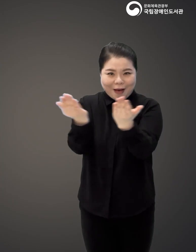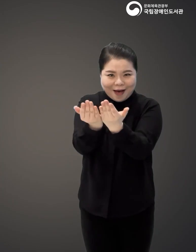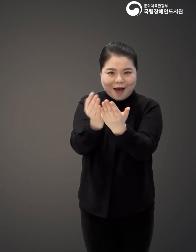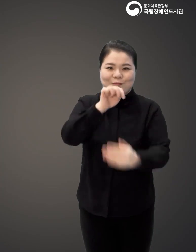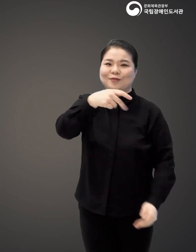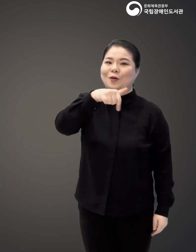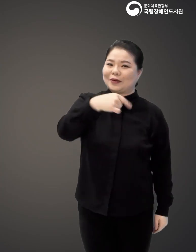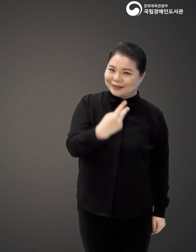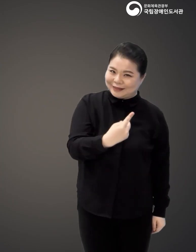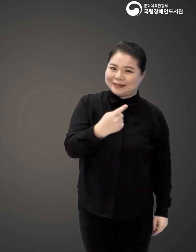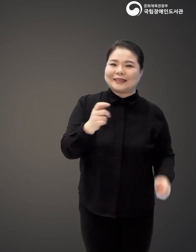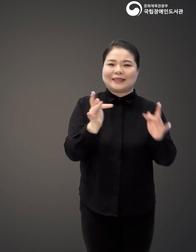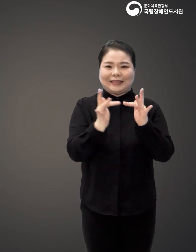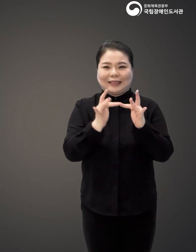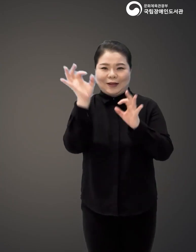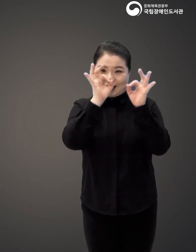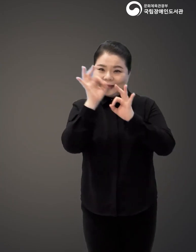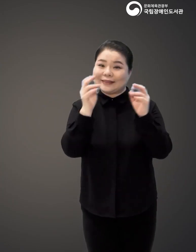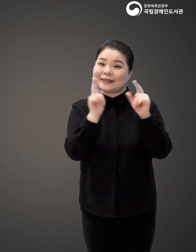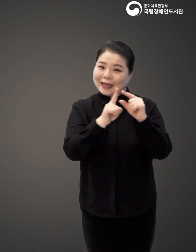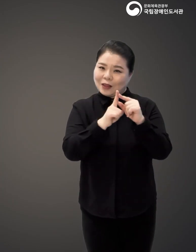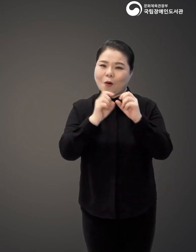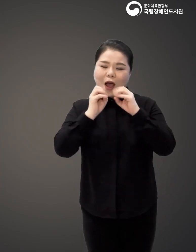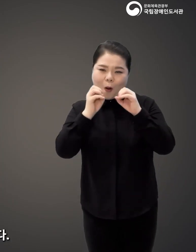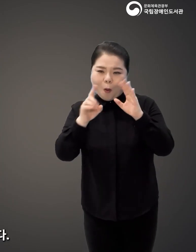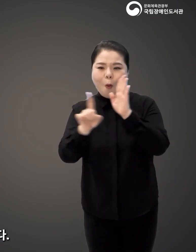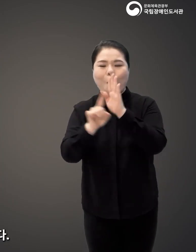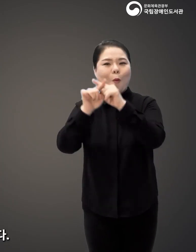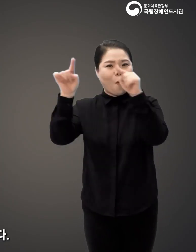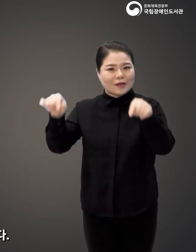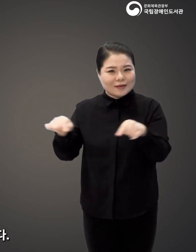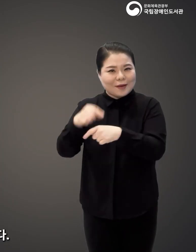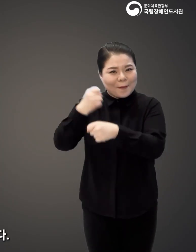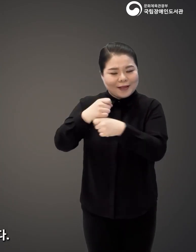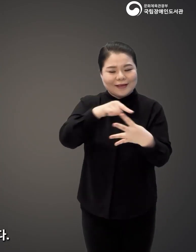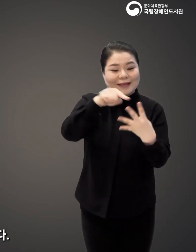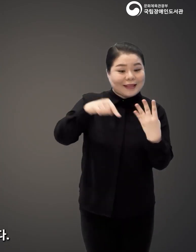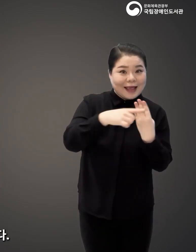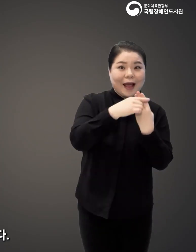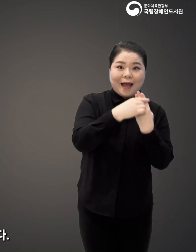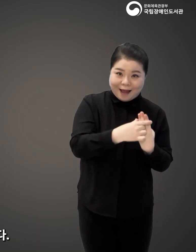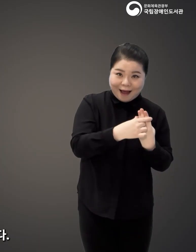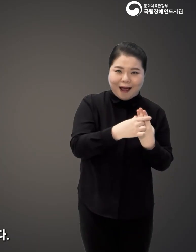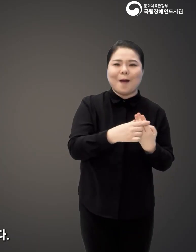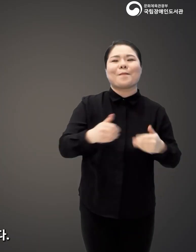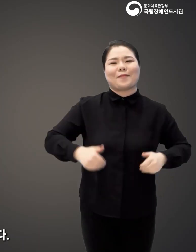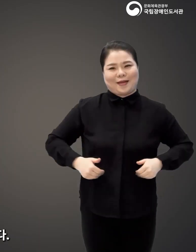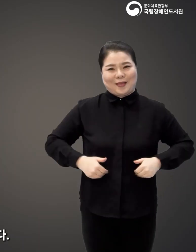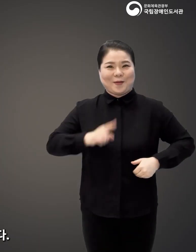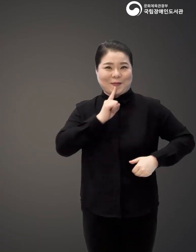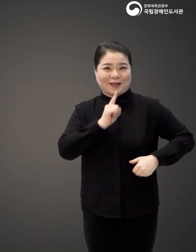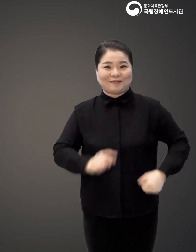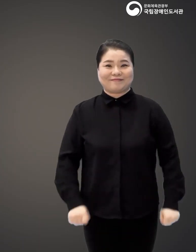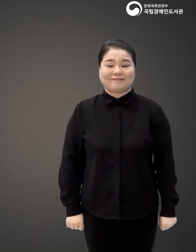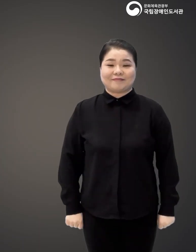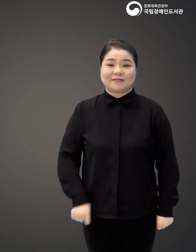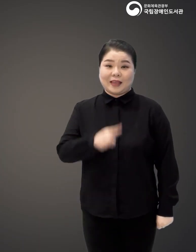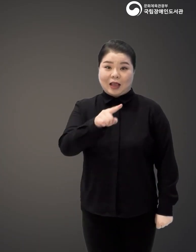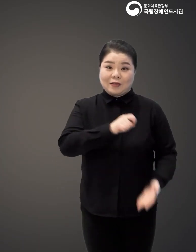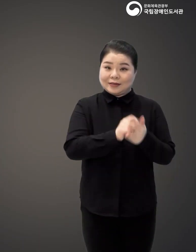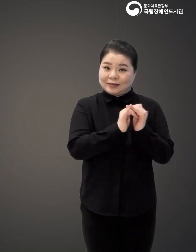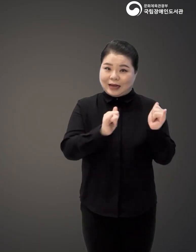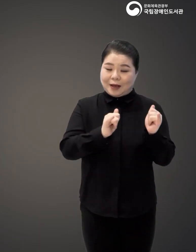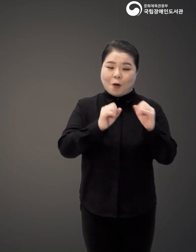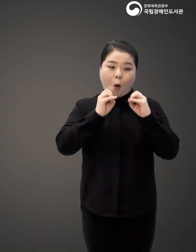맞춰 블로그와 검색어, 광고, 홍보지 이 네 가지를 유기적으로 연결시켜야 한다고 강조합니다. 이걸